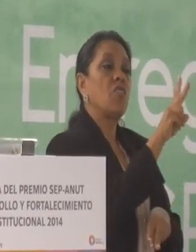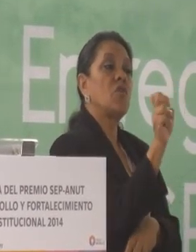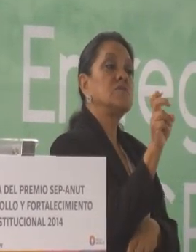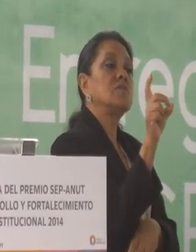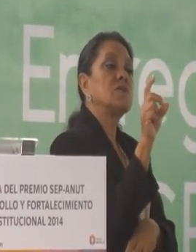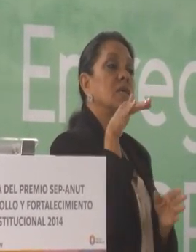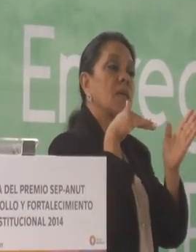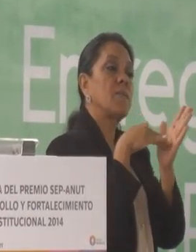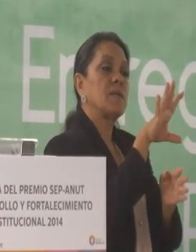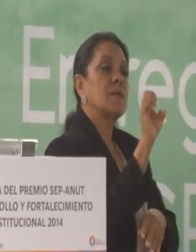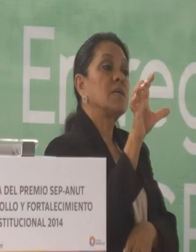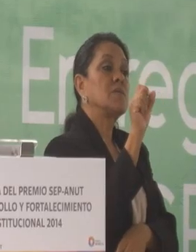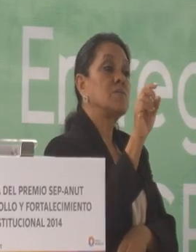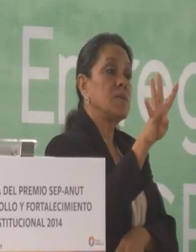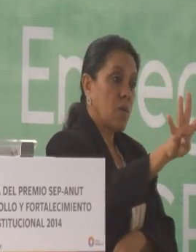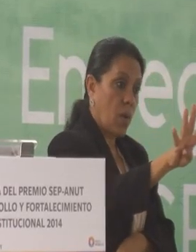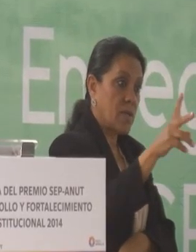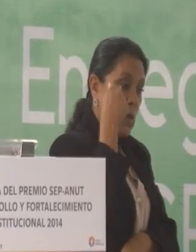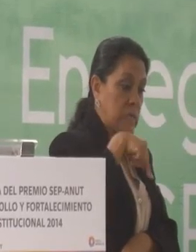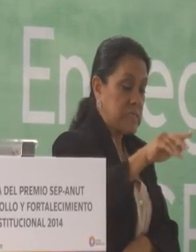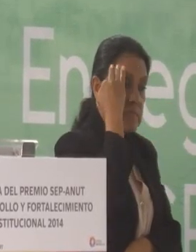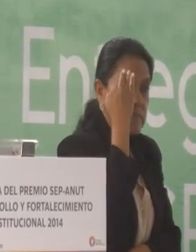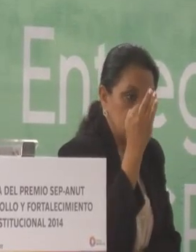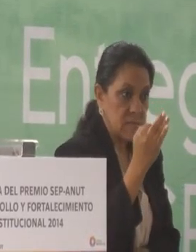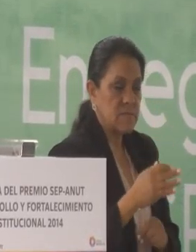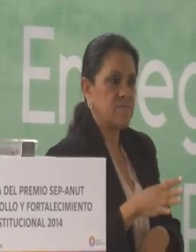524 solo en este periodo.